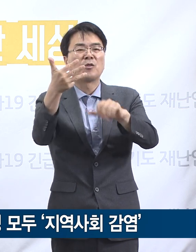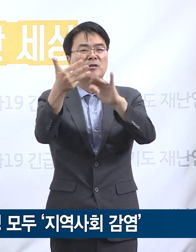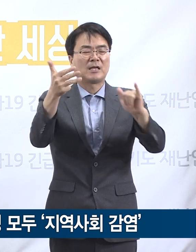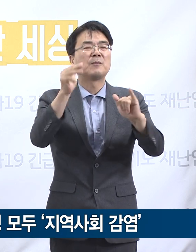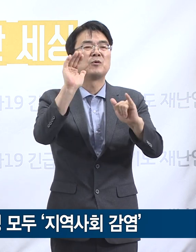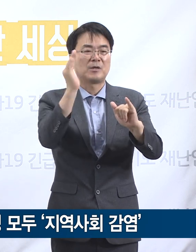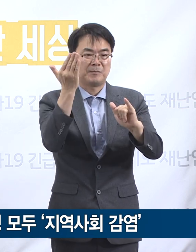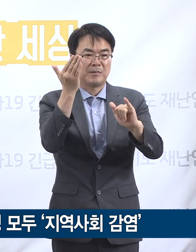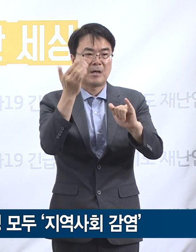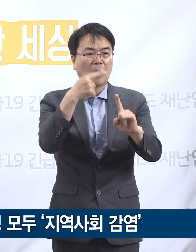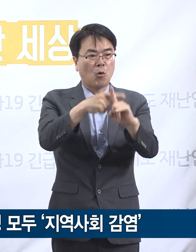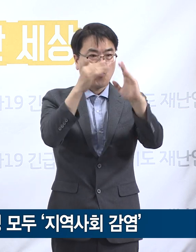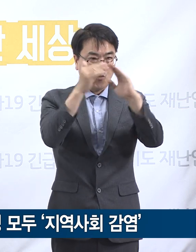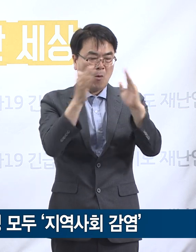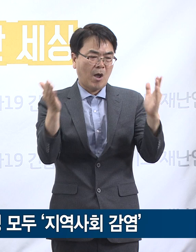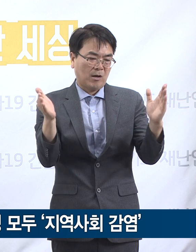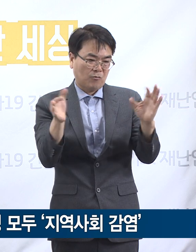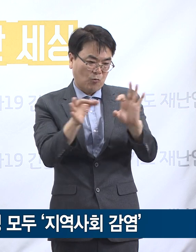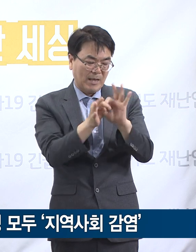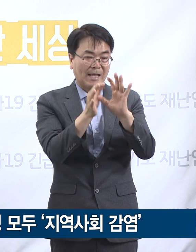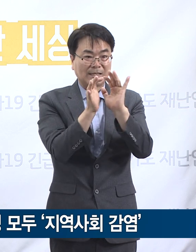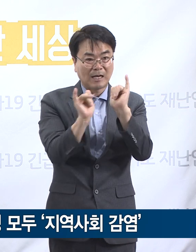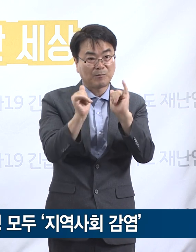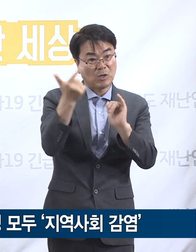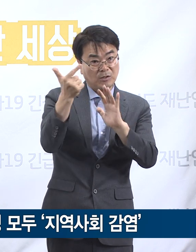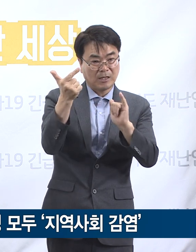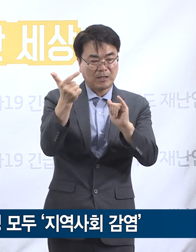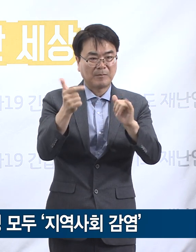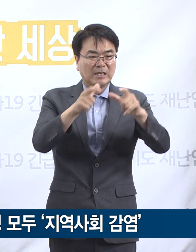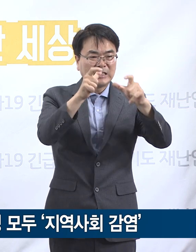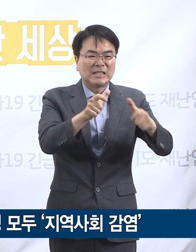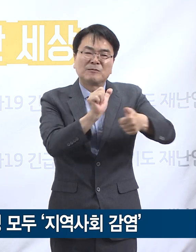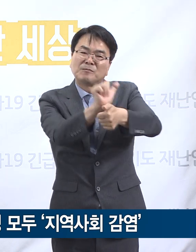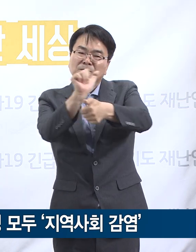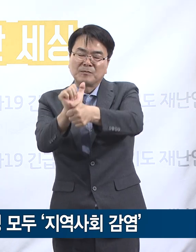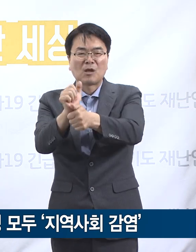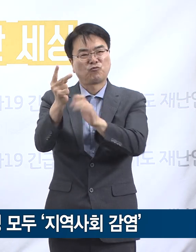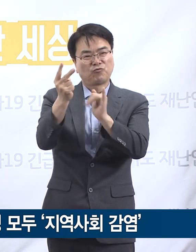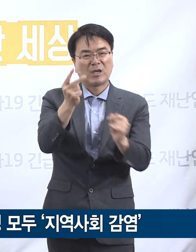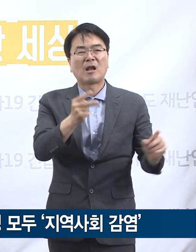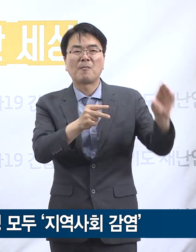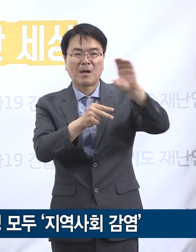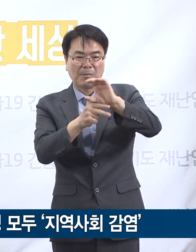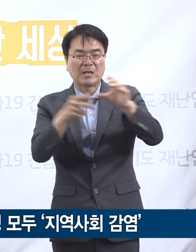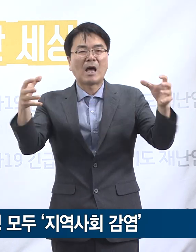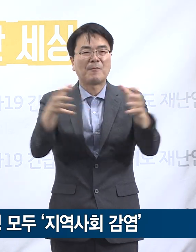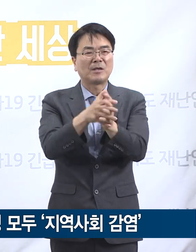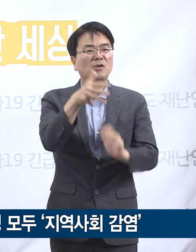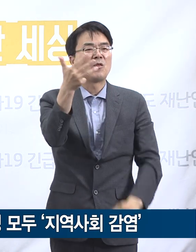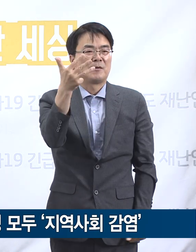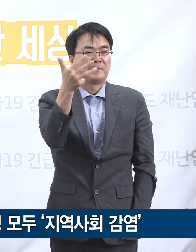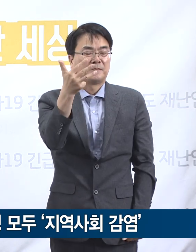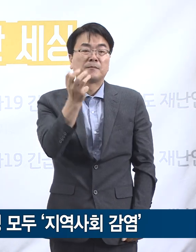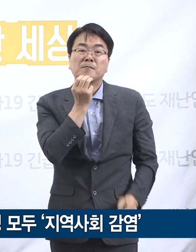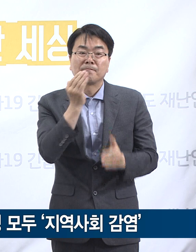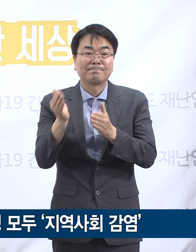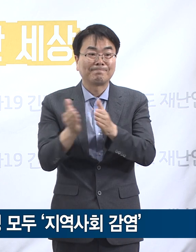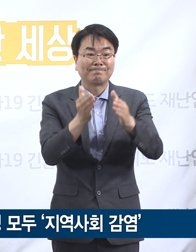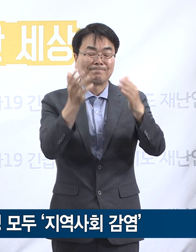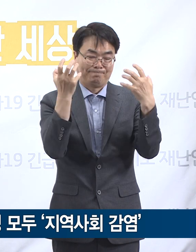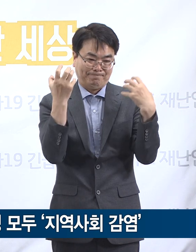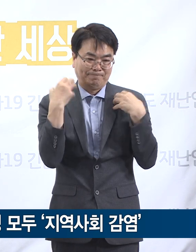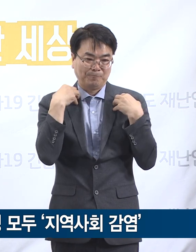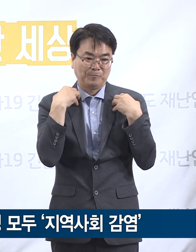교회와 직접 관련된 사람이 6명, 지역사회 추가 전파로 인한 감염이 2명입니다. 경기도는 즉각 대응팀을